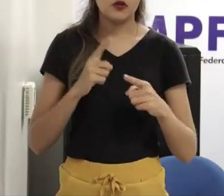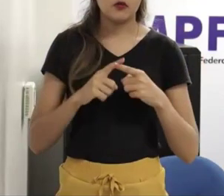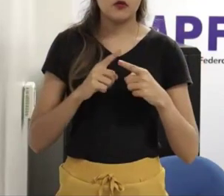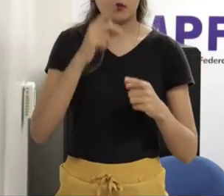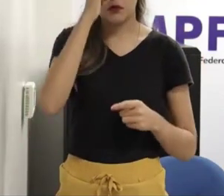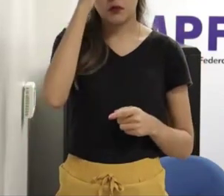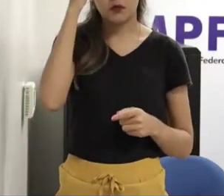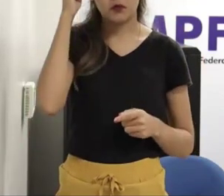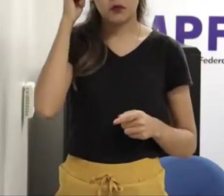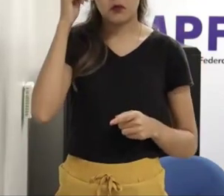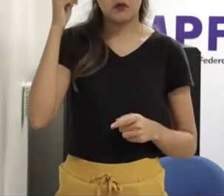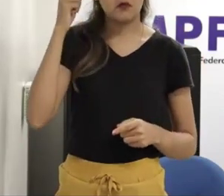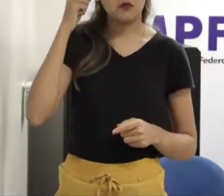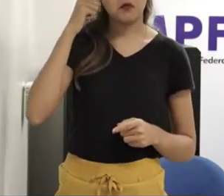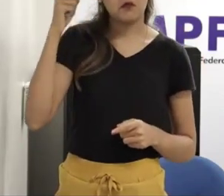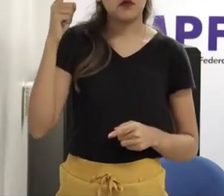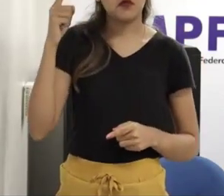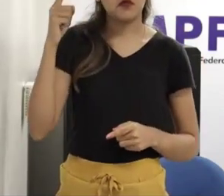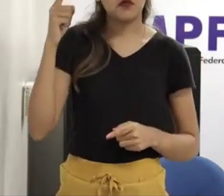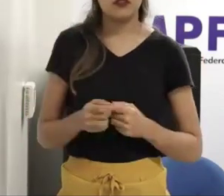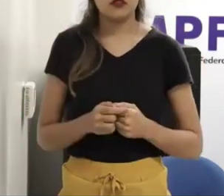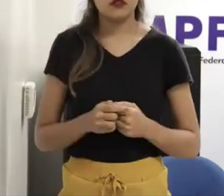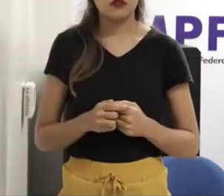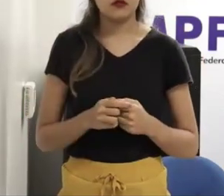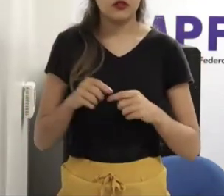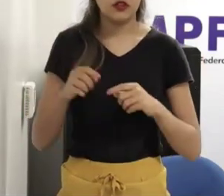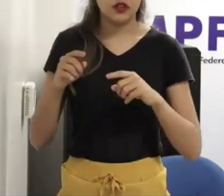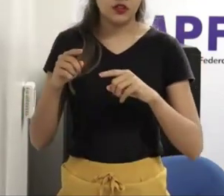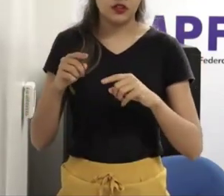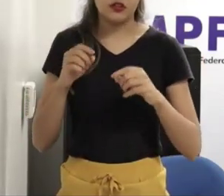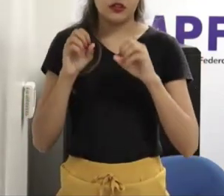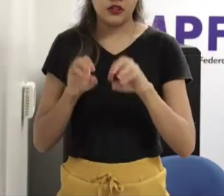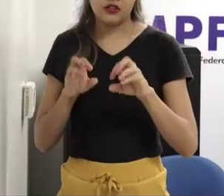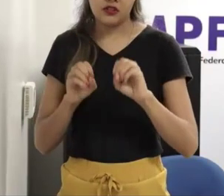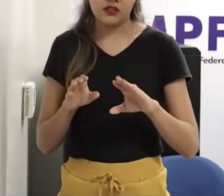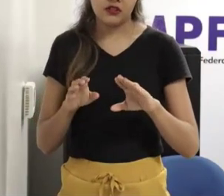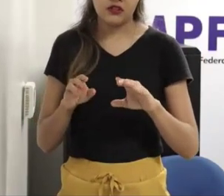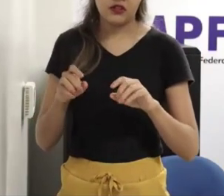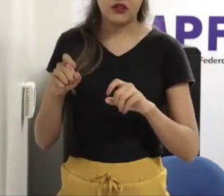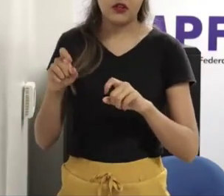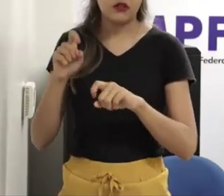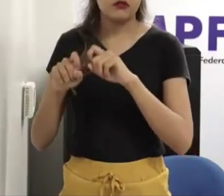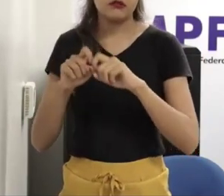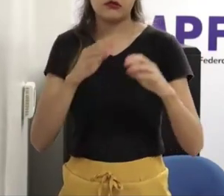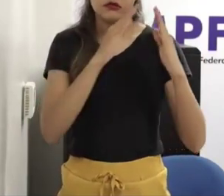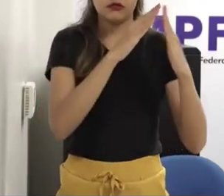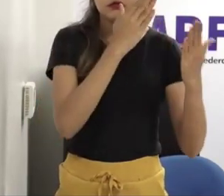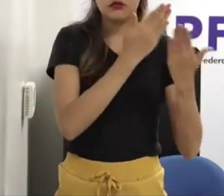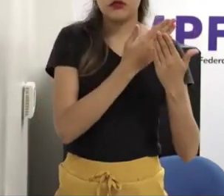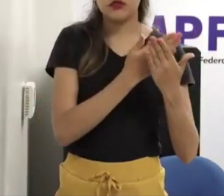é sexualizar as crianças e é um ditame ali de um extremismo de pessoas que estão carregando o assunto